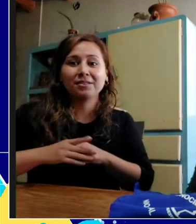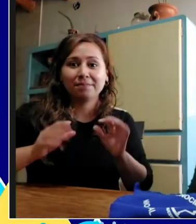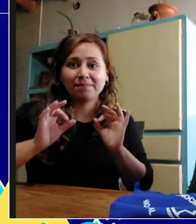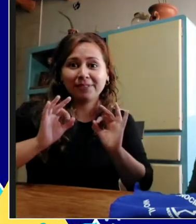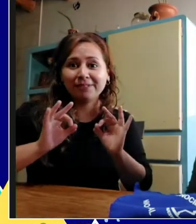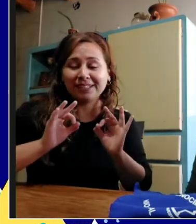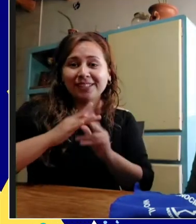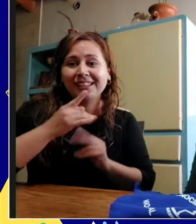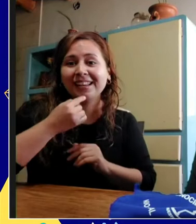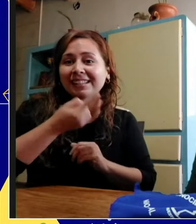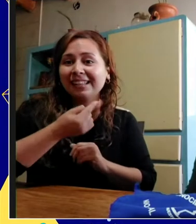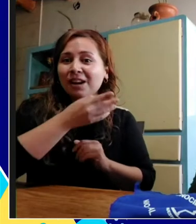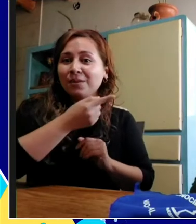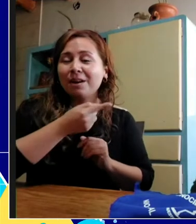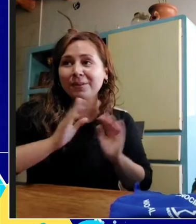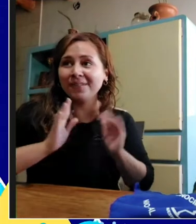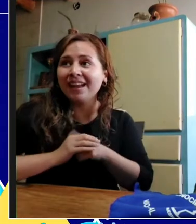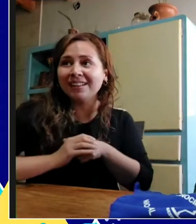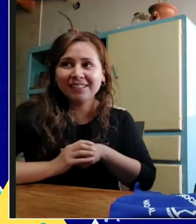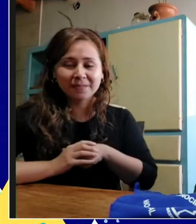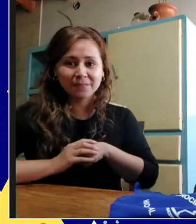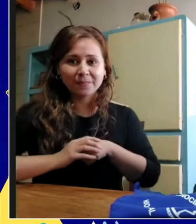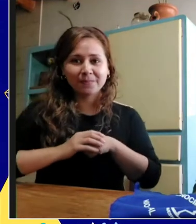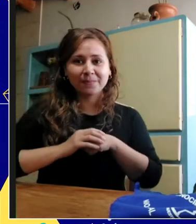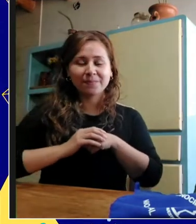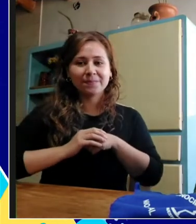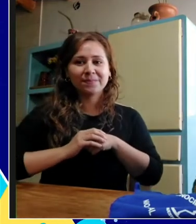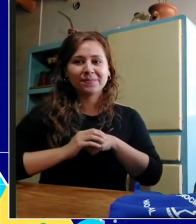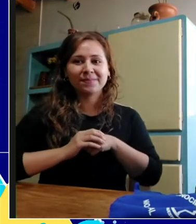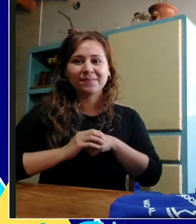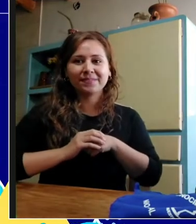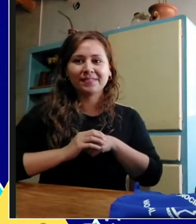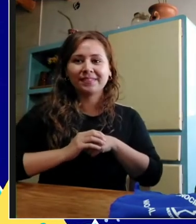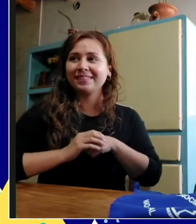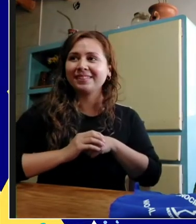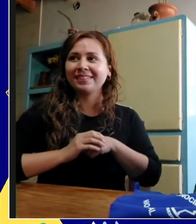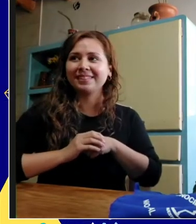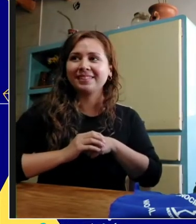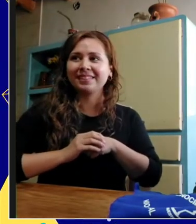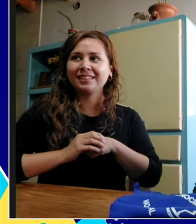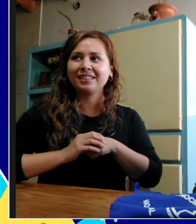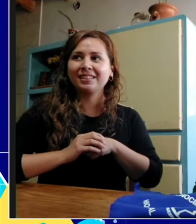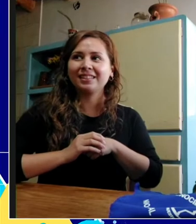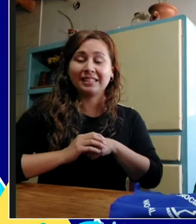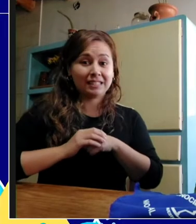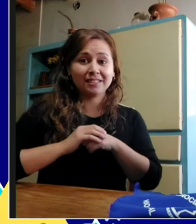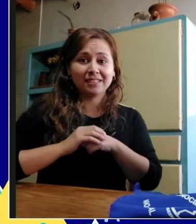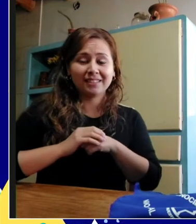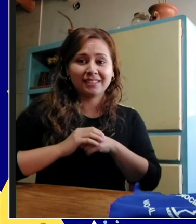Quizás Fátima pueda activar el micrófono para ir contándonos lo que no, de comunicar. Claro, estaría bueno que Fátima nos vaya relatando